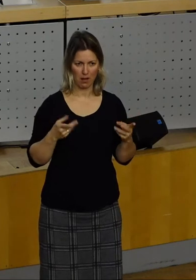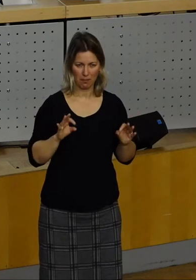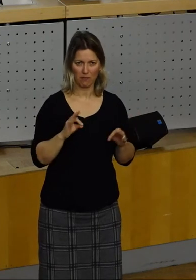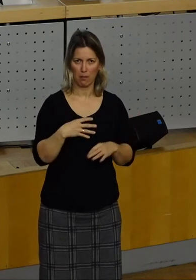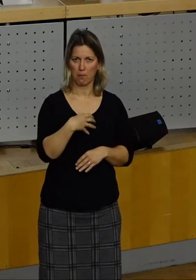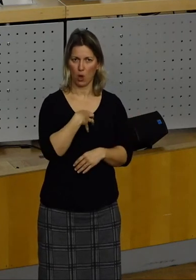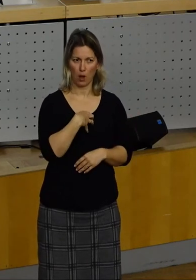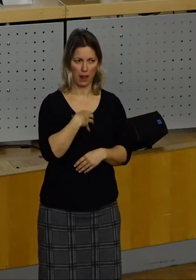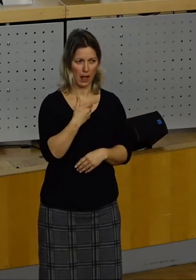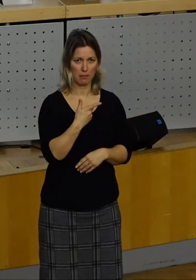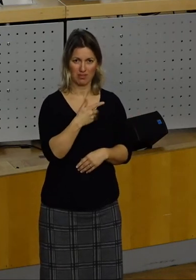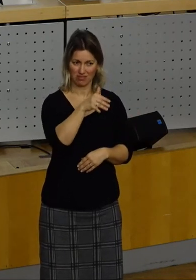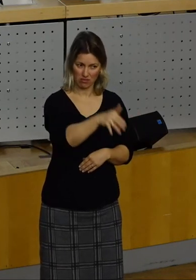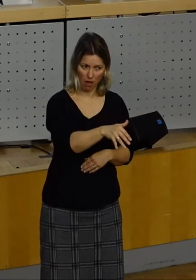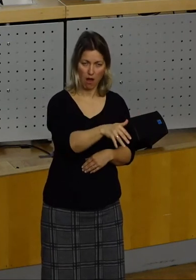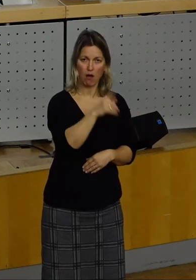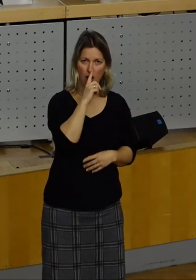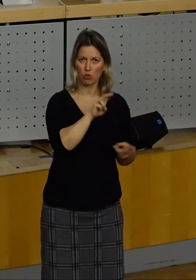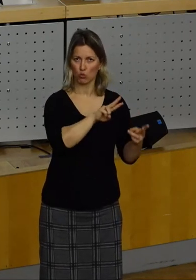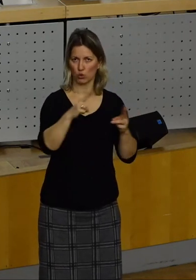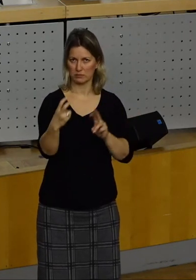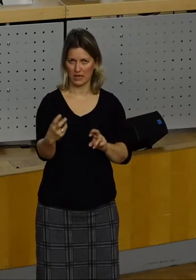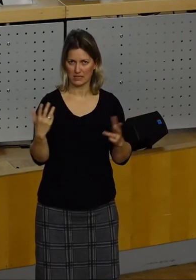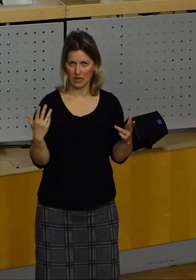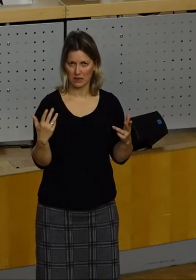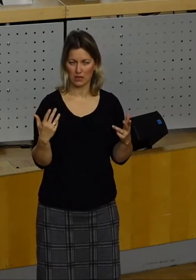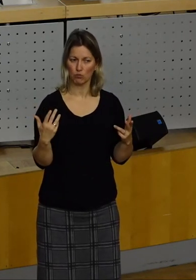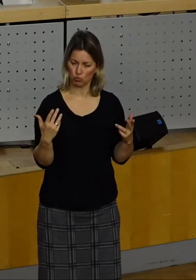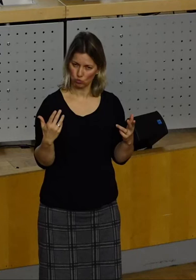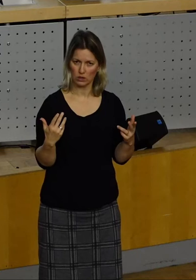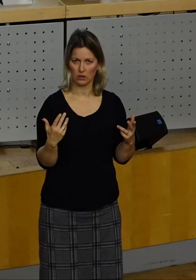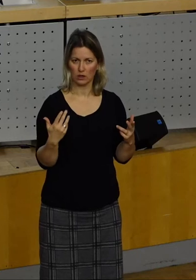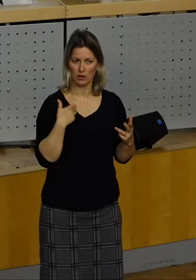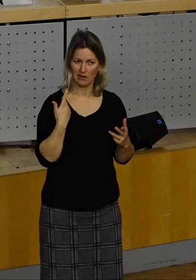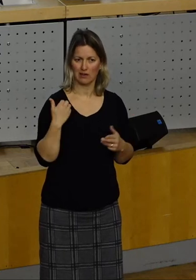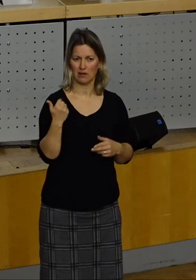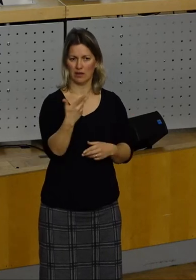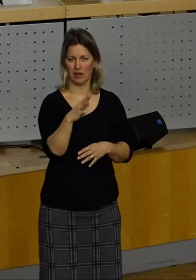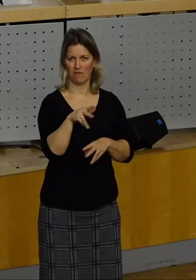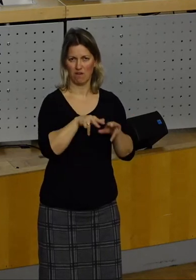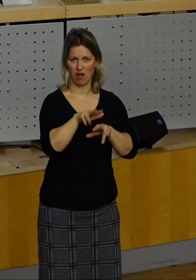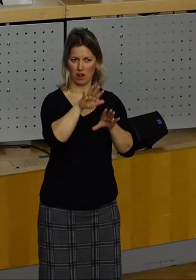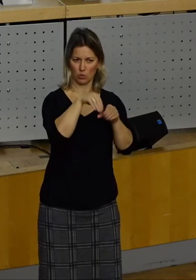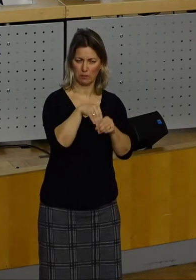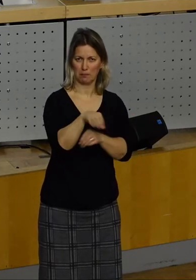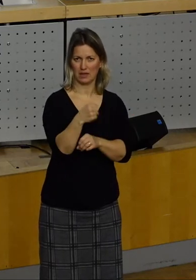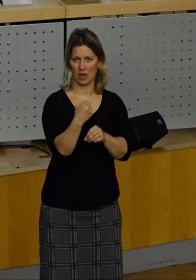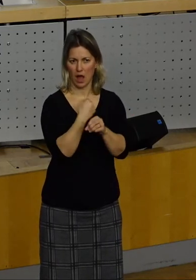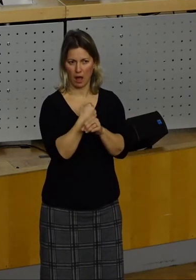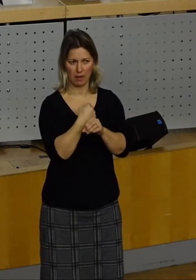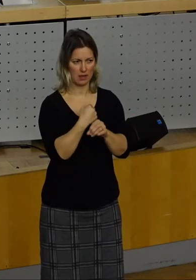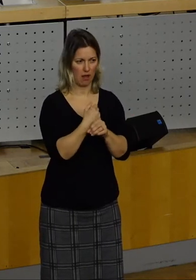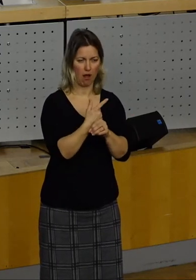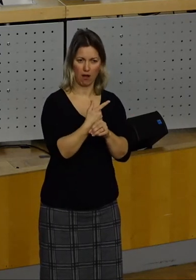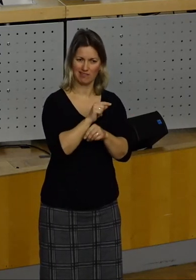dieses dann umzusetzen und dann eher die Verwaltung oder die Mitarbeiterinnen der Verwaltung und Mitarbeiter der Verwaltung